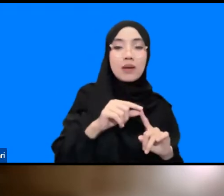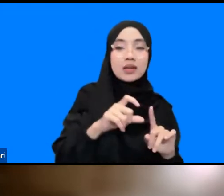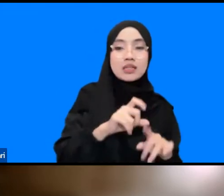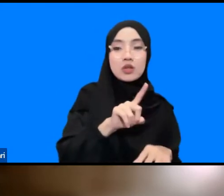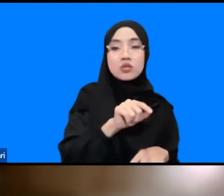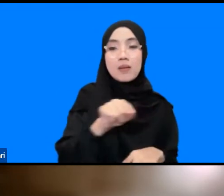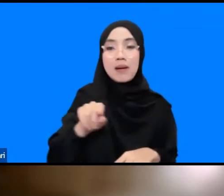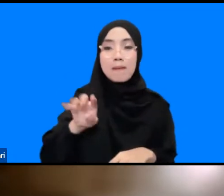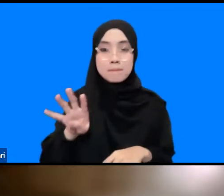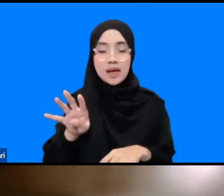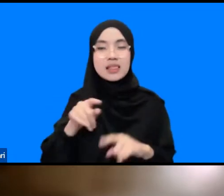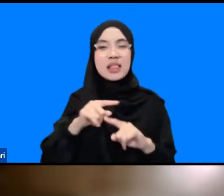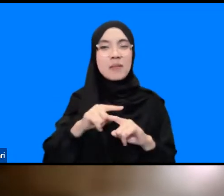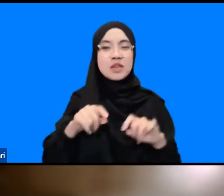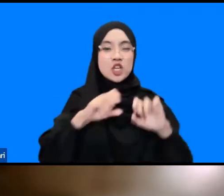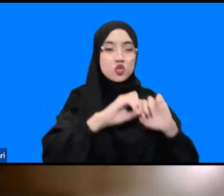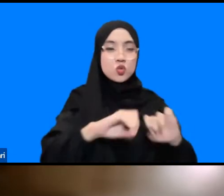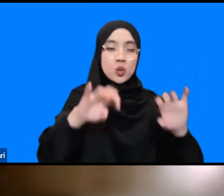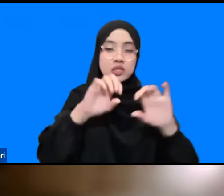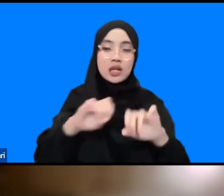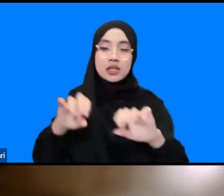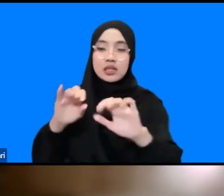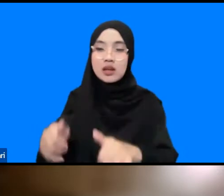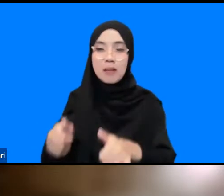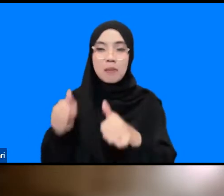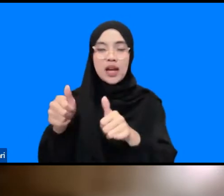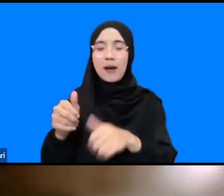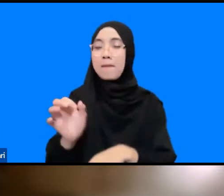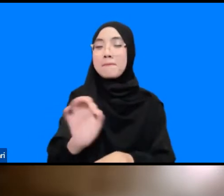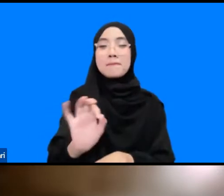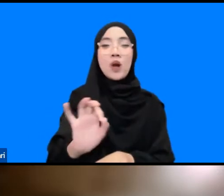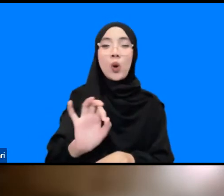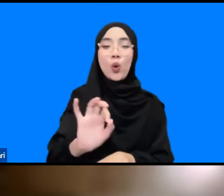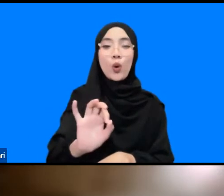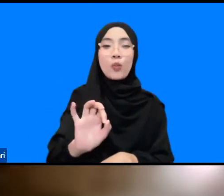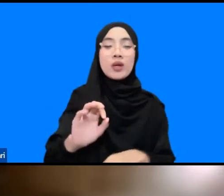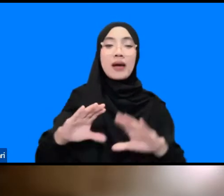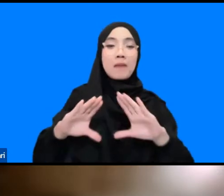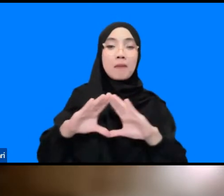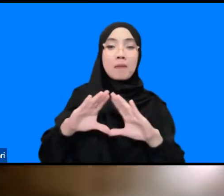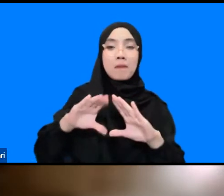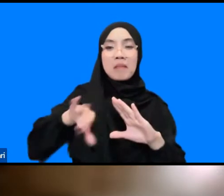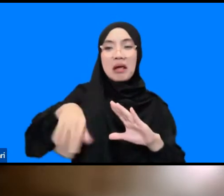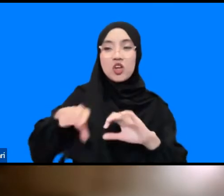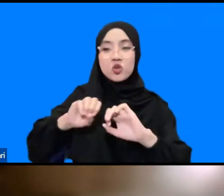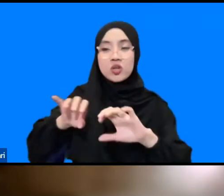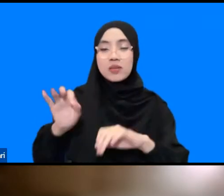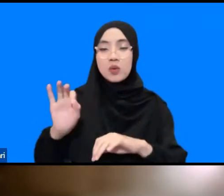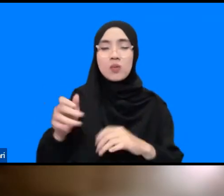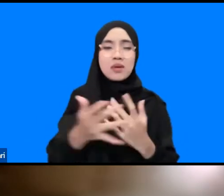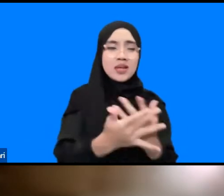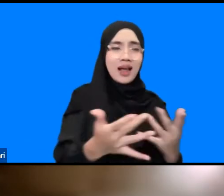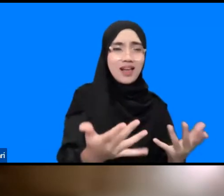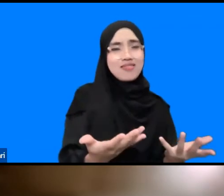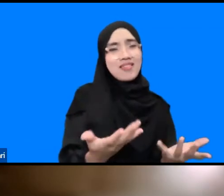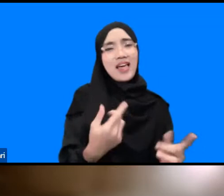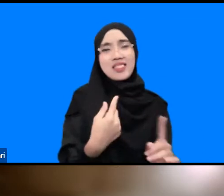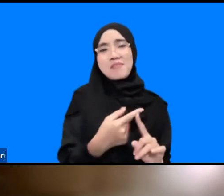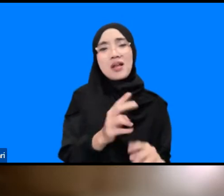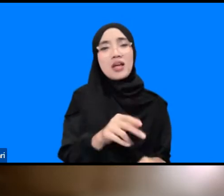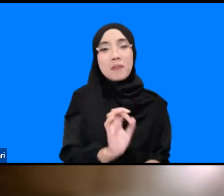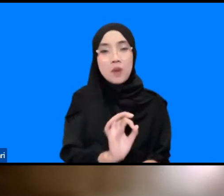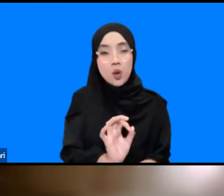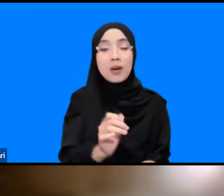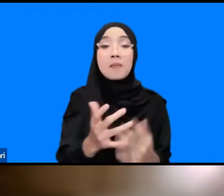belum tersosialisasikan dengan baik kepada BVBD sendiri gitu jangankan masyarakatnya yang masyarakat ingin tahu